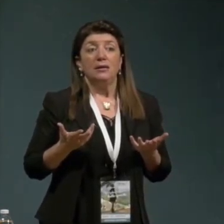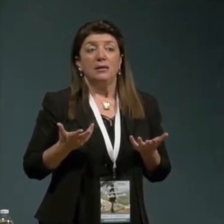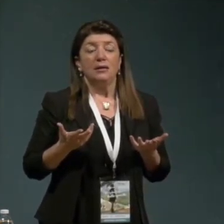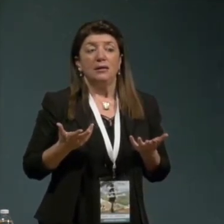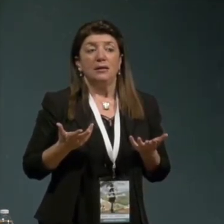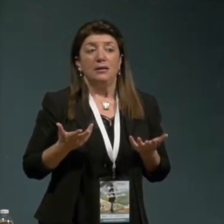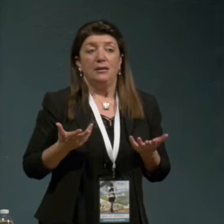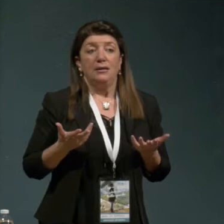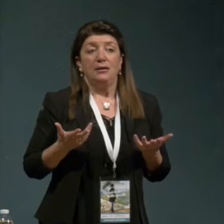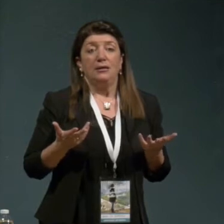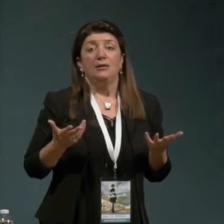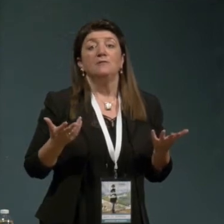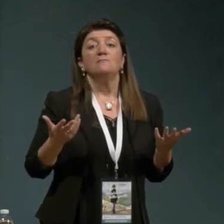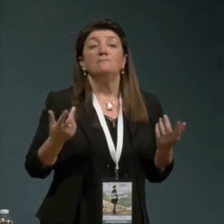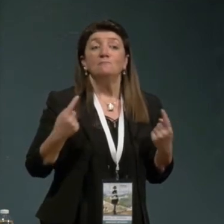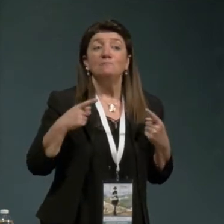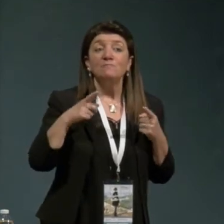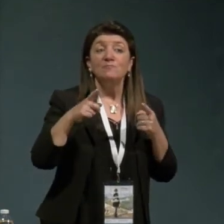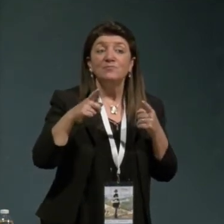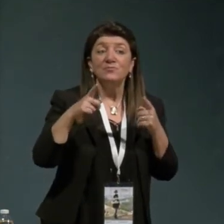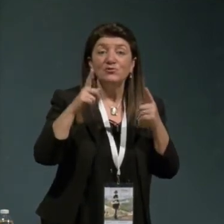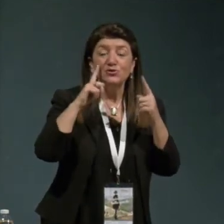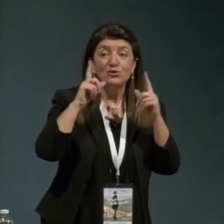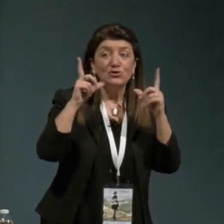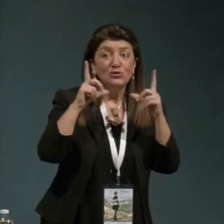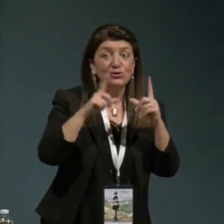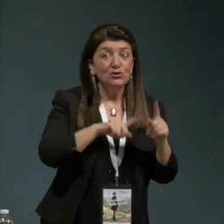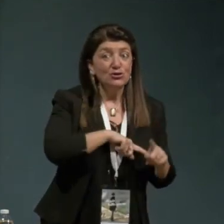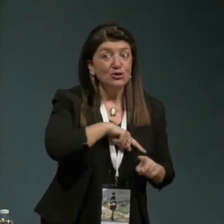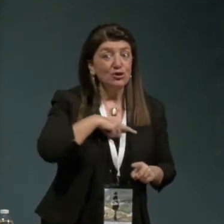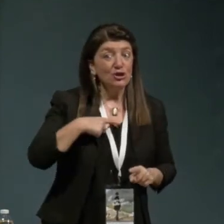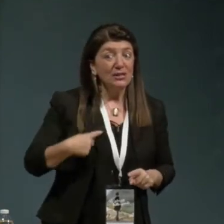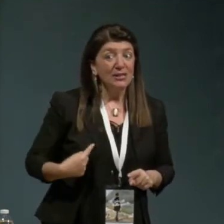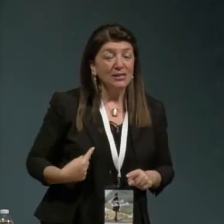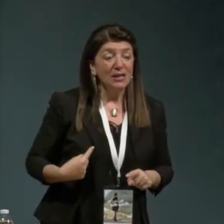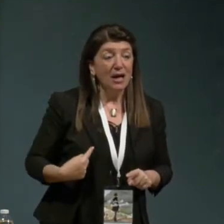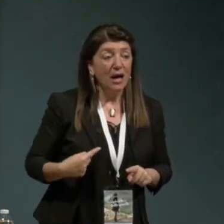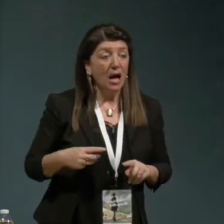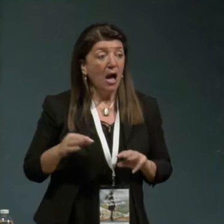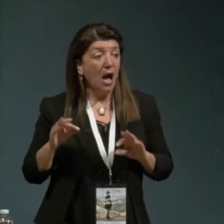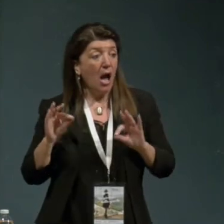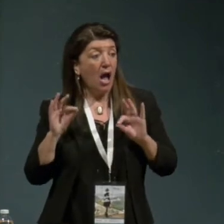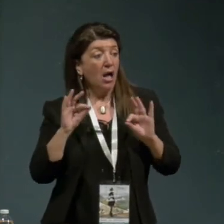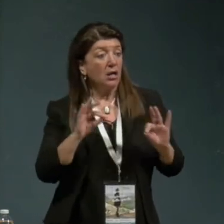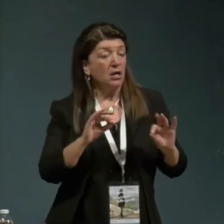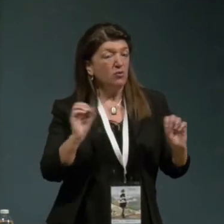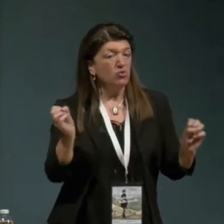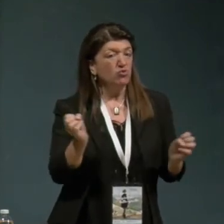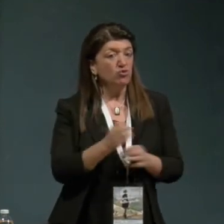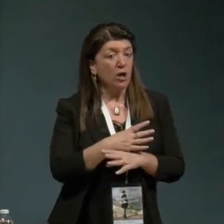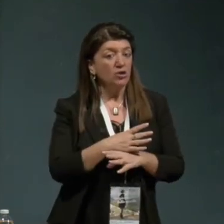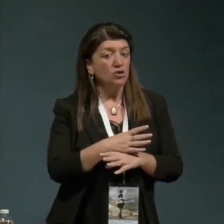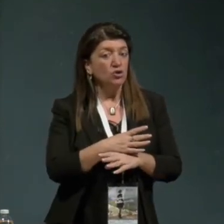in Cina è arrivato l'episodio grotesco della banda delle quattro e